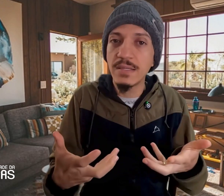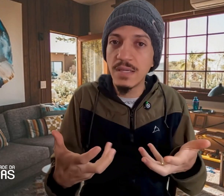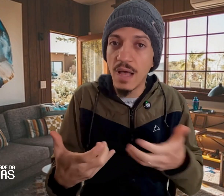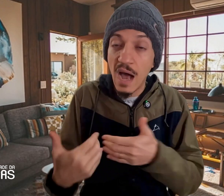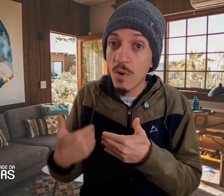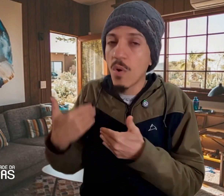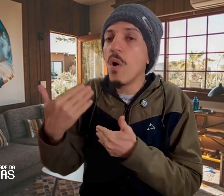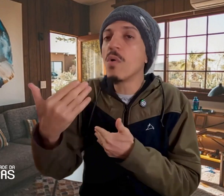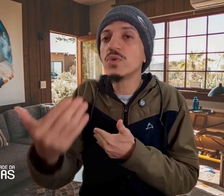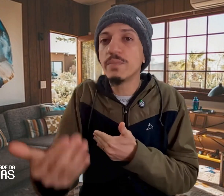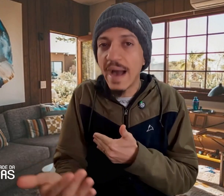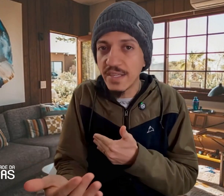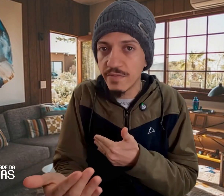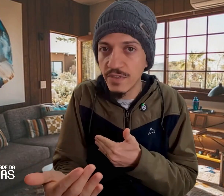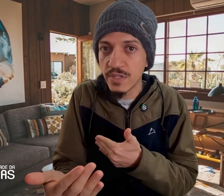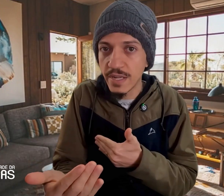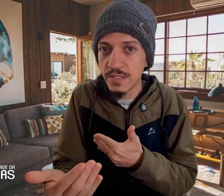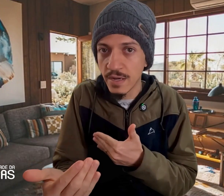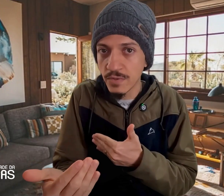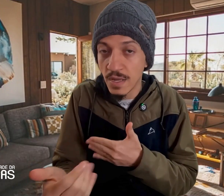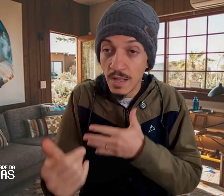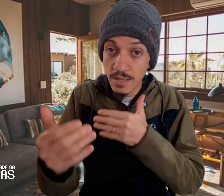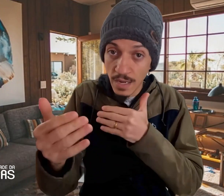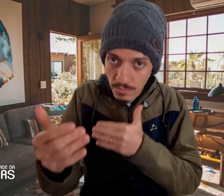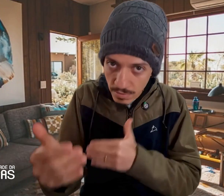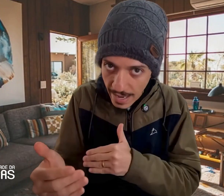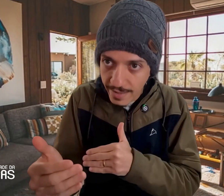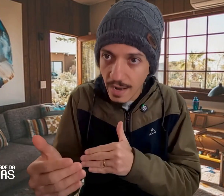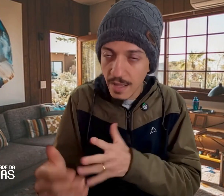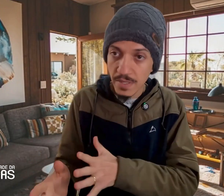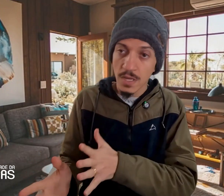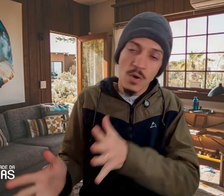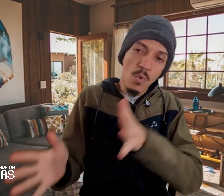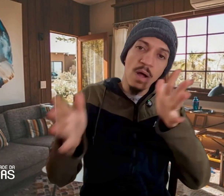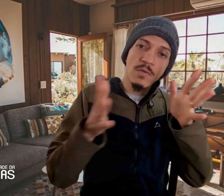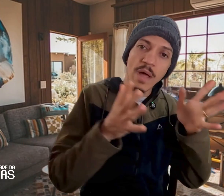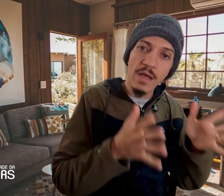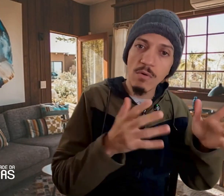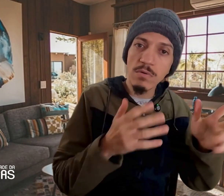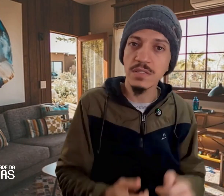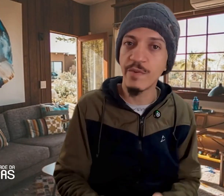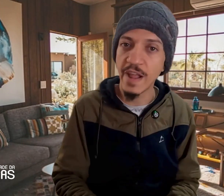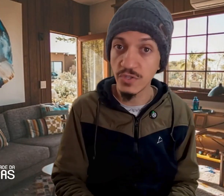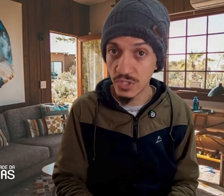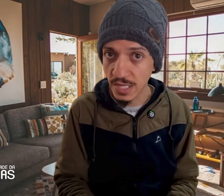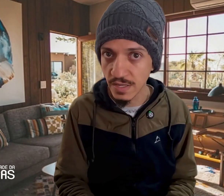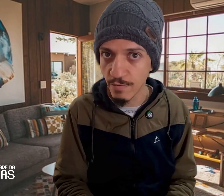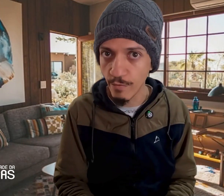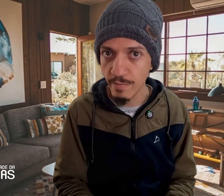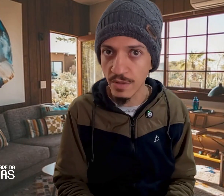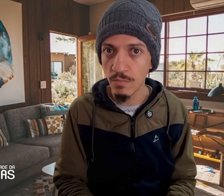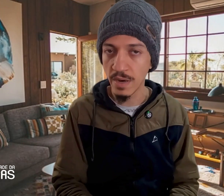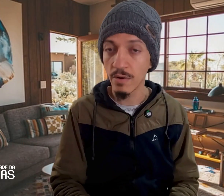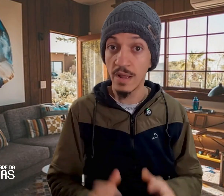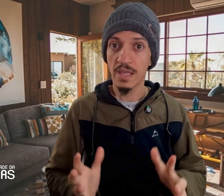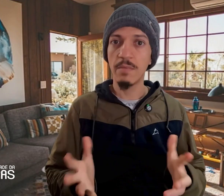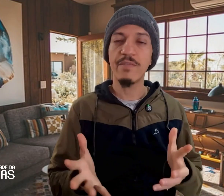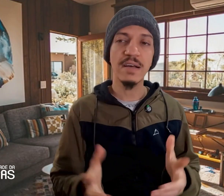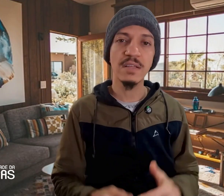ao longo de mais de 23 anos, tanto na área da Libras, quanto em outras frentes de desenvolvimento humano, que me fazem ter